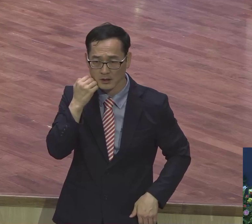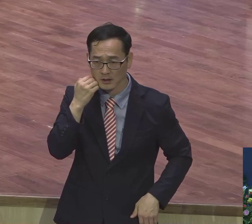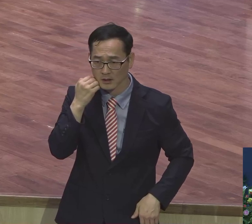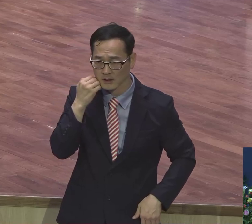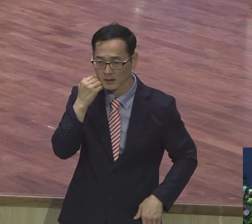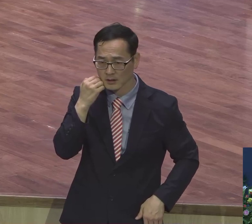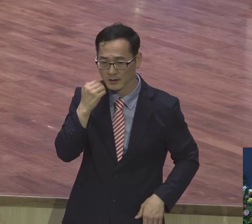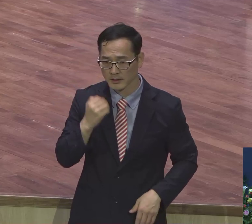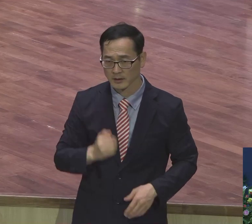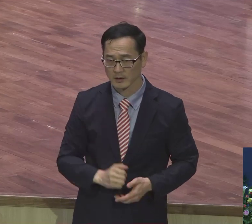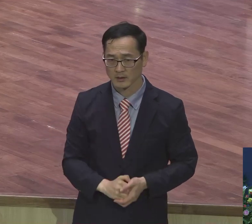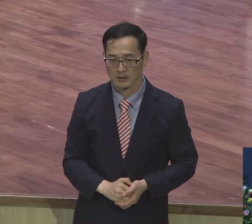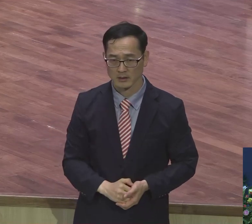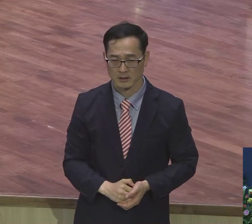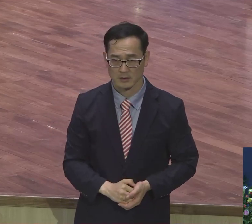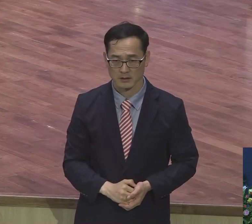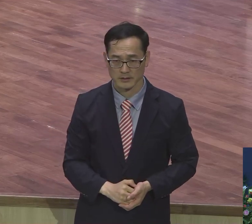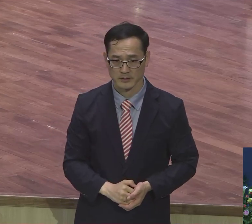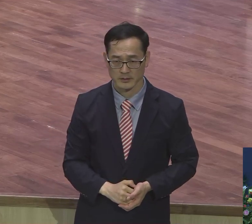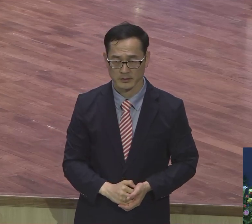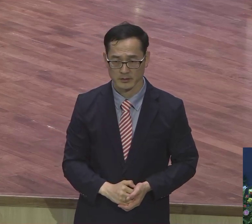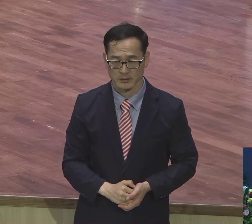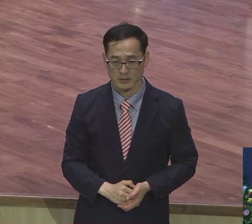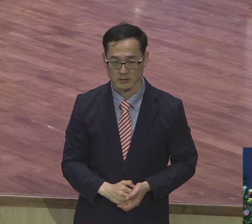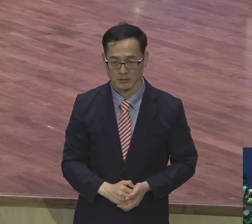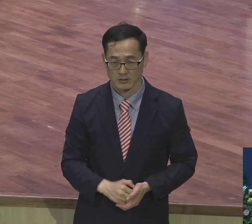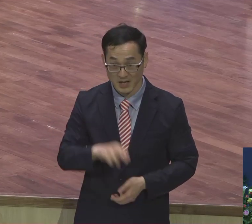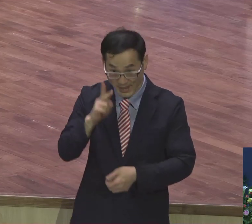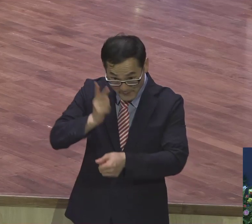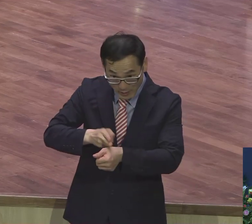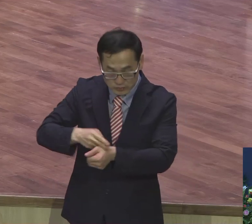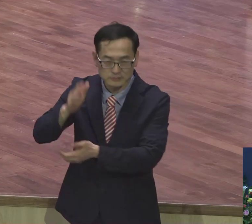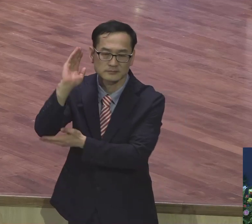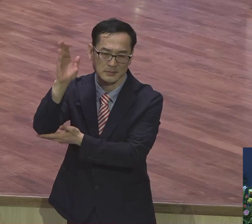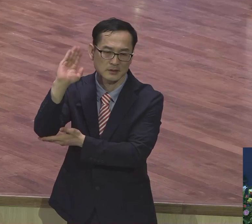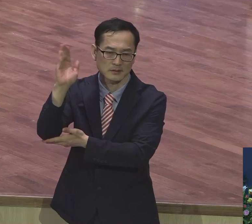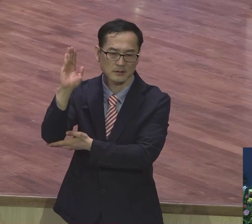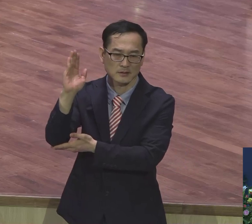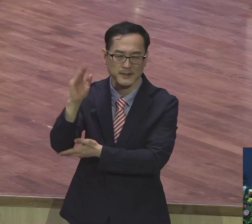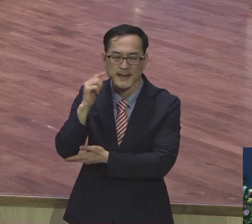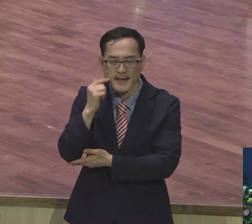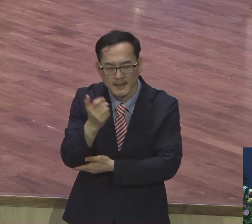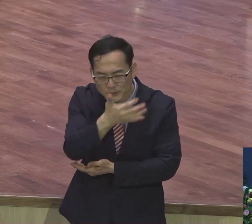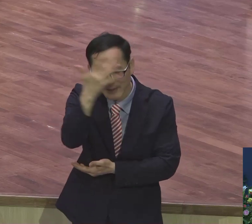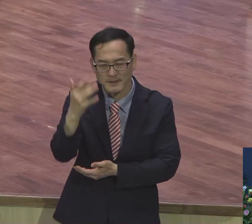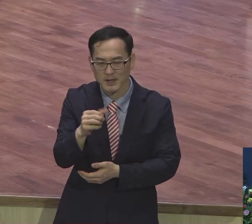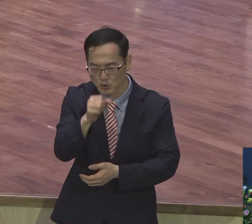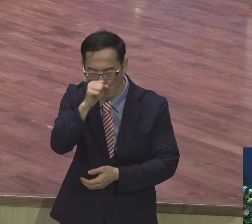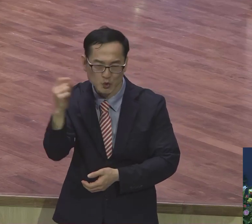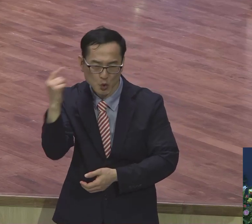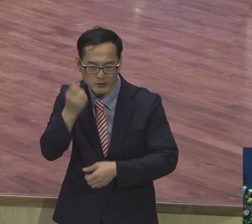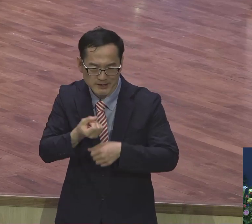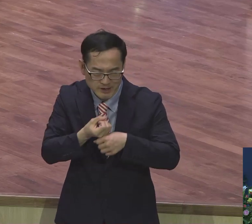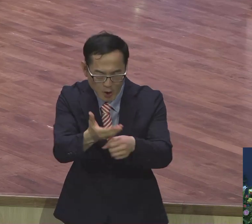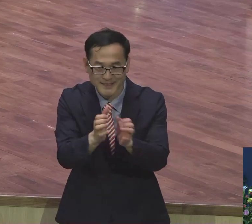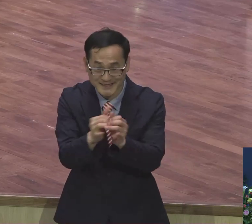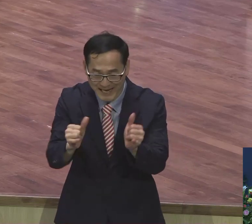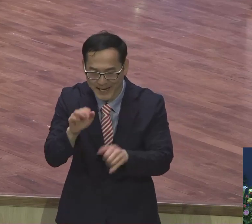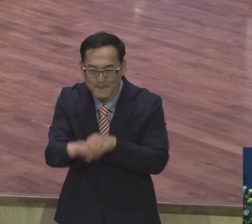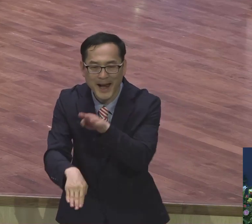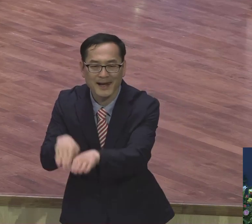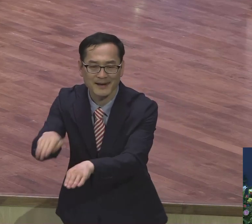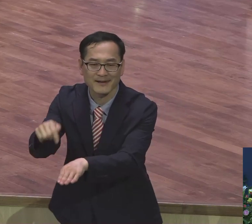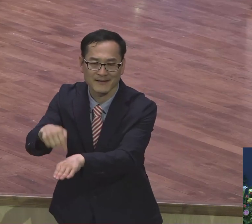이 사실을 본문에 바울이 강조하고 있습니다. 아름답도다 좋은 소식을 전한 자들의